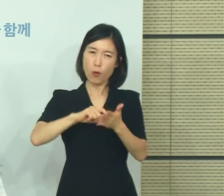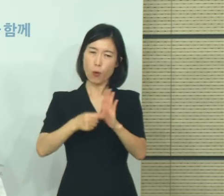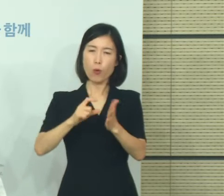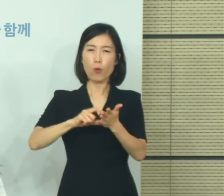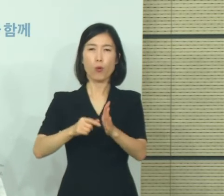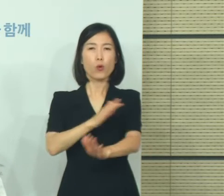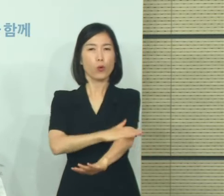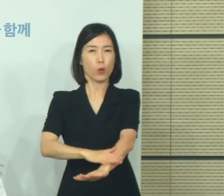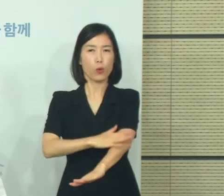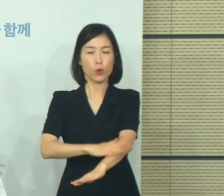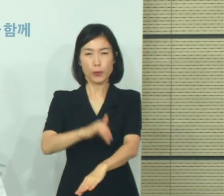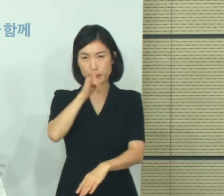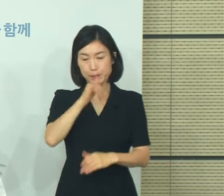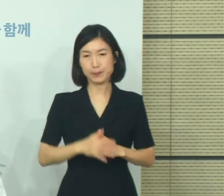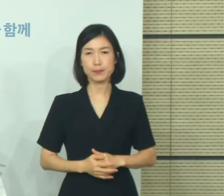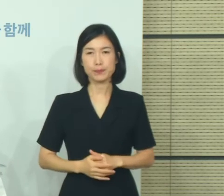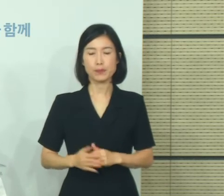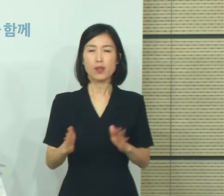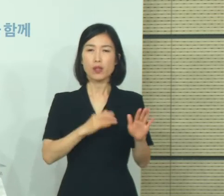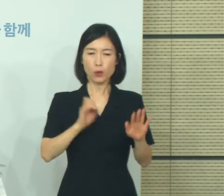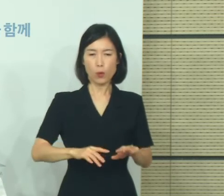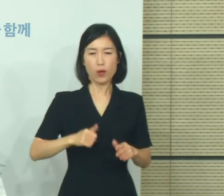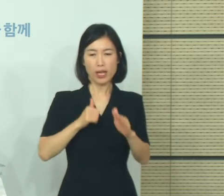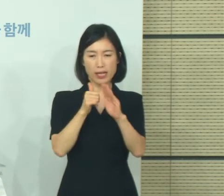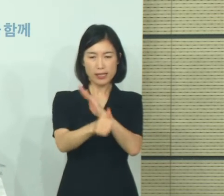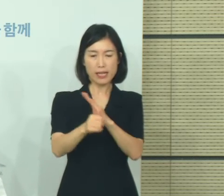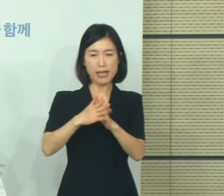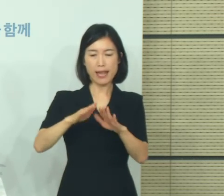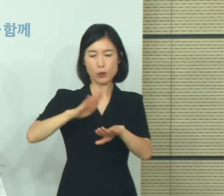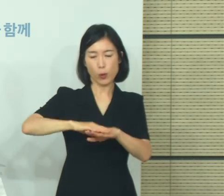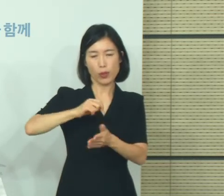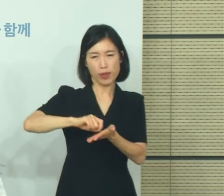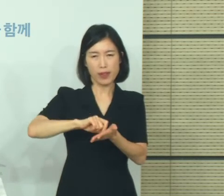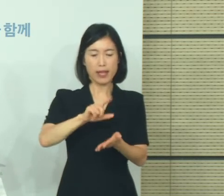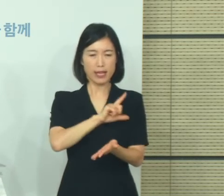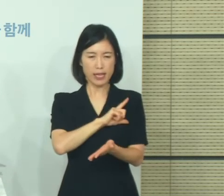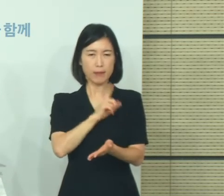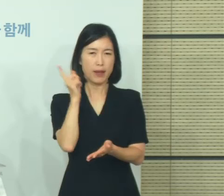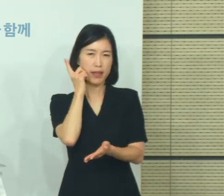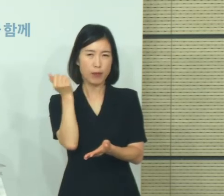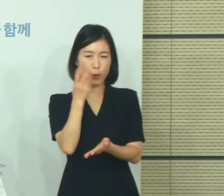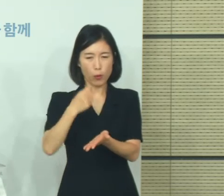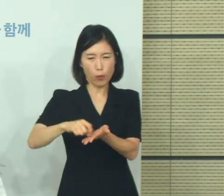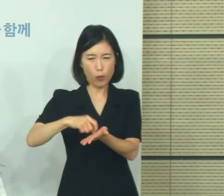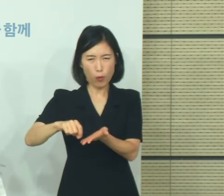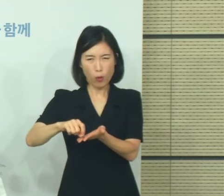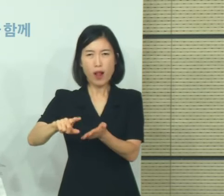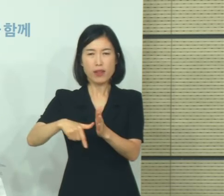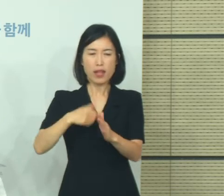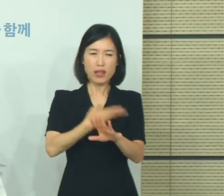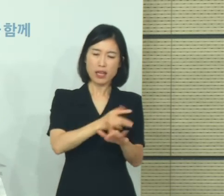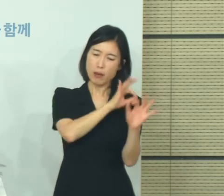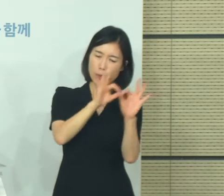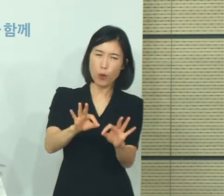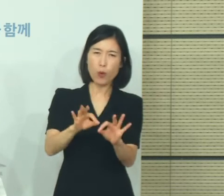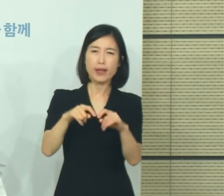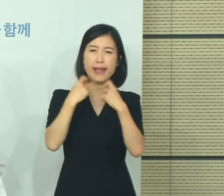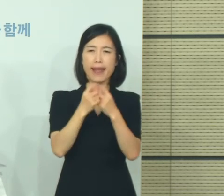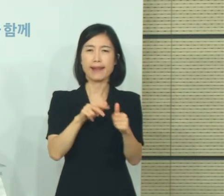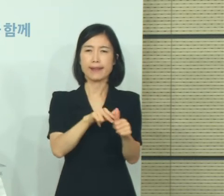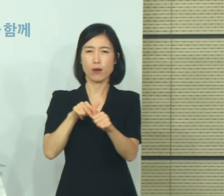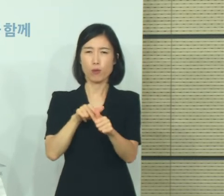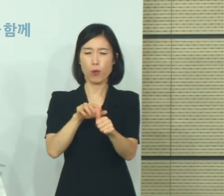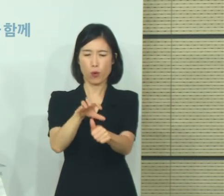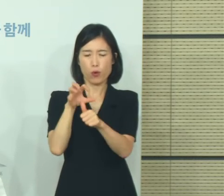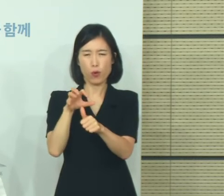그리고 수기명부를 작성하는 경우 개인정보가 쉽게 노출되고 정확성을 담보하는 데